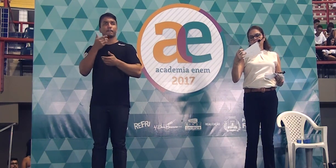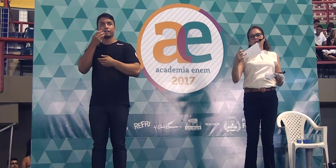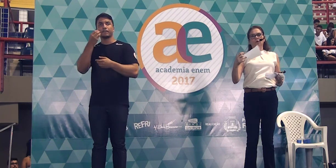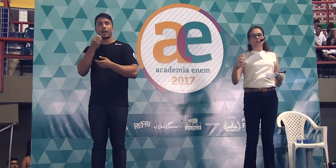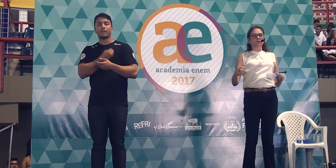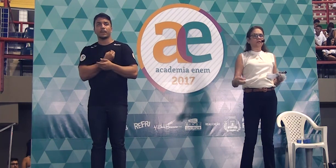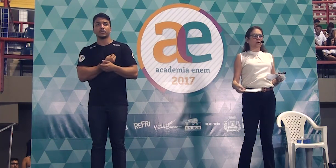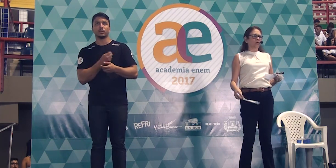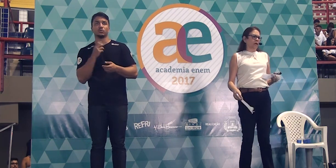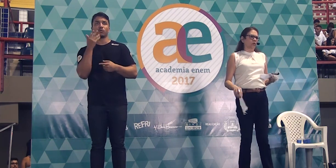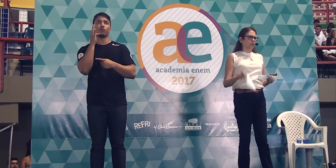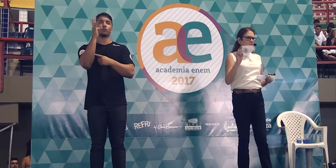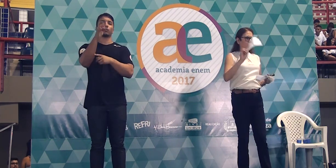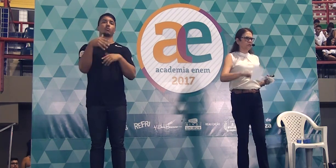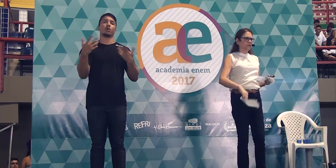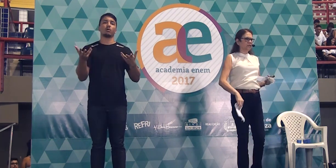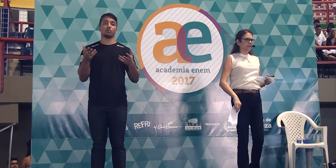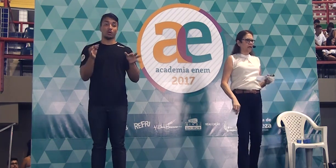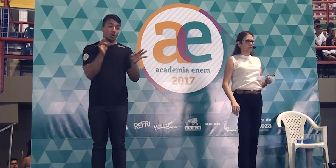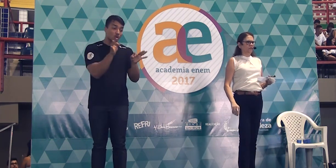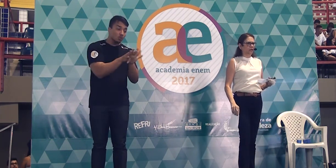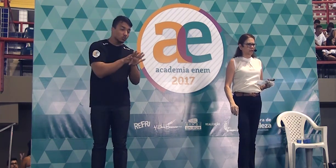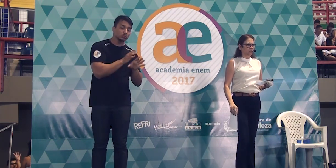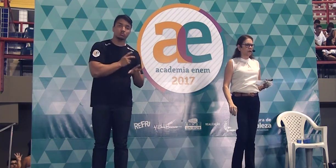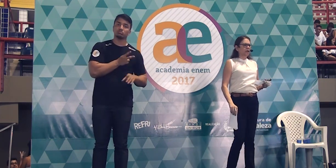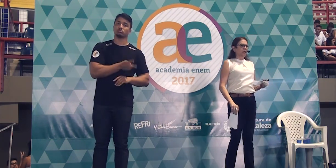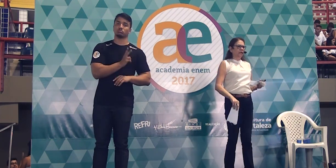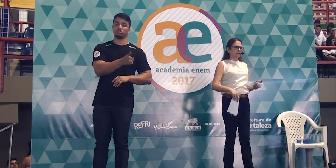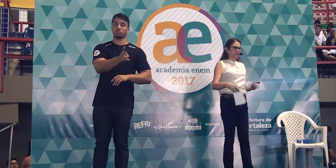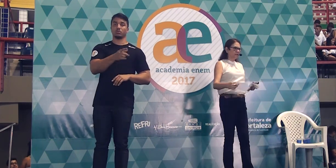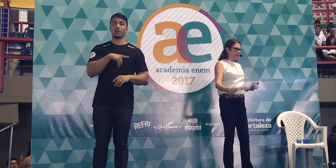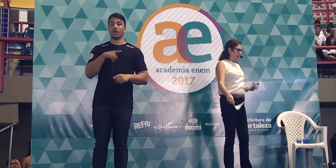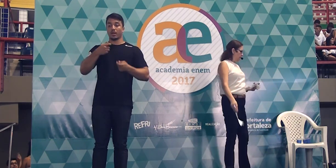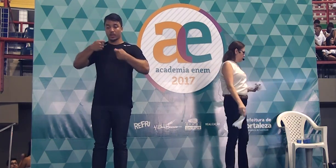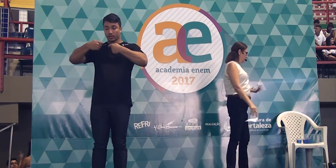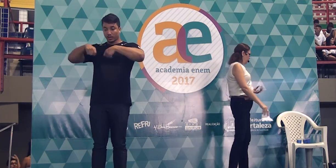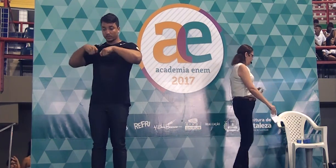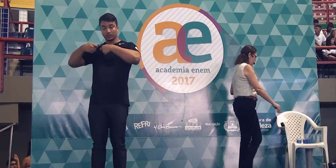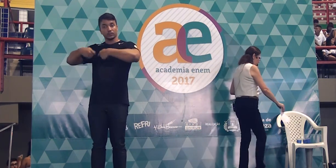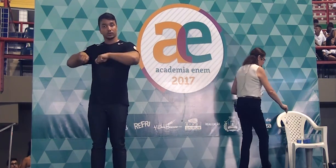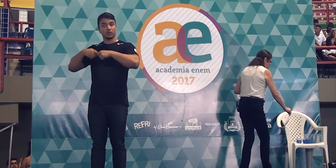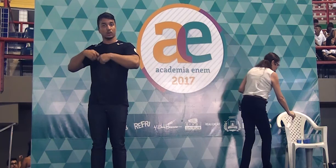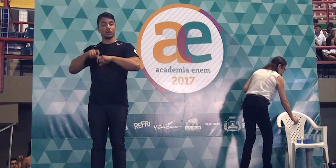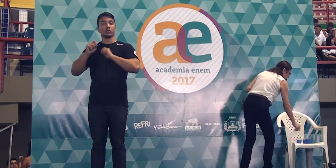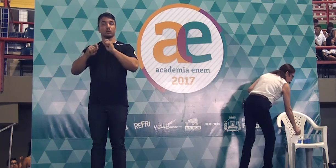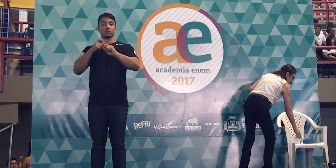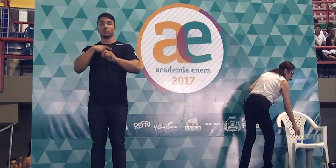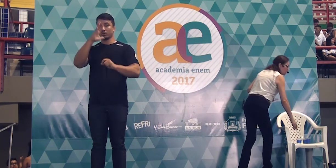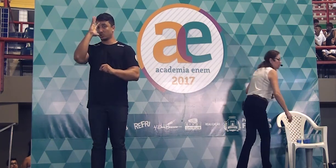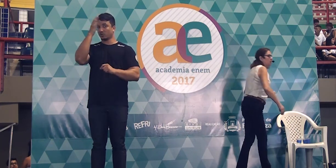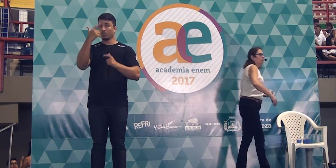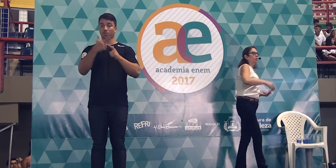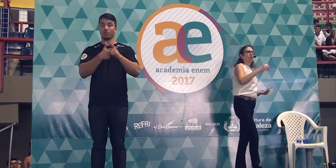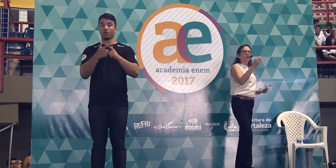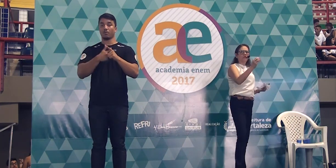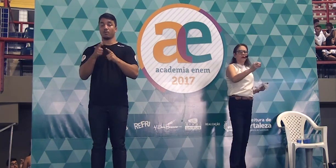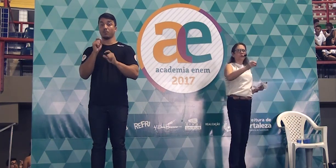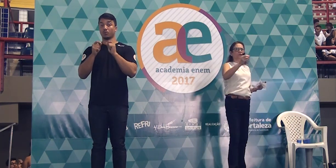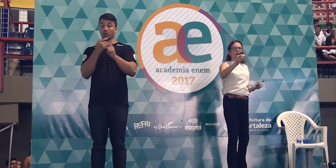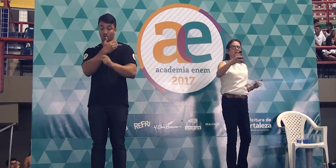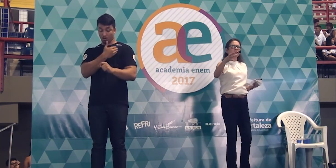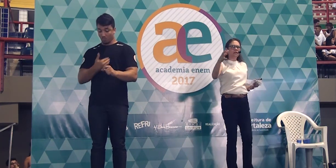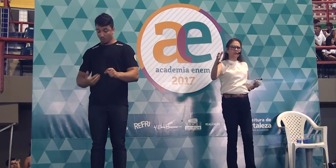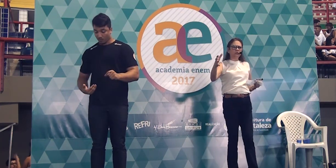futuro? Na conclusão? Na conclusão, você segue falando. É necessário para resolver o problema que o